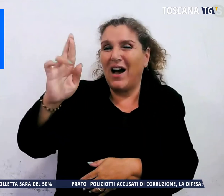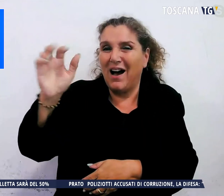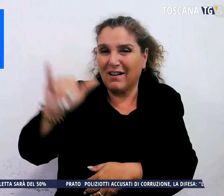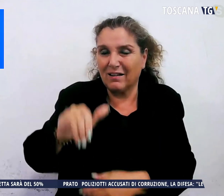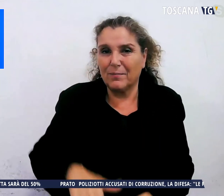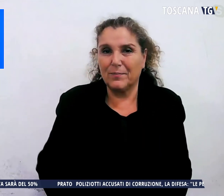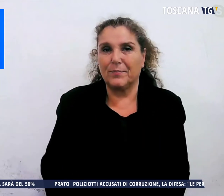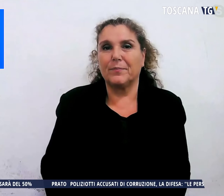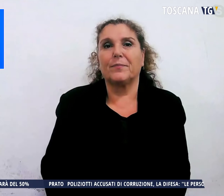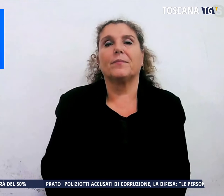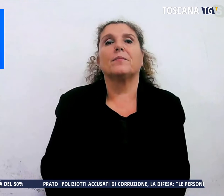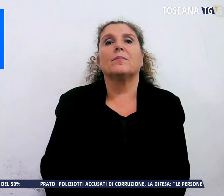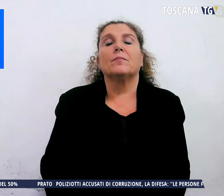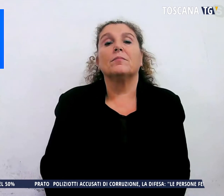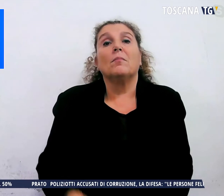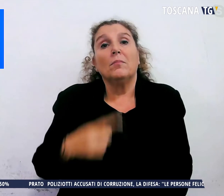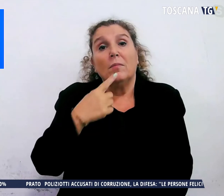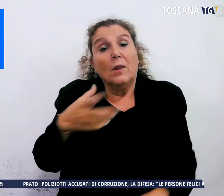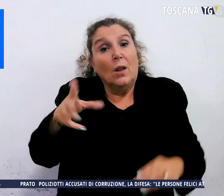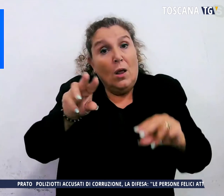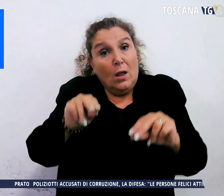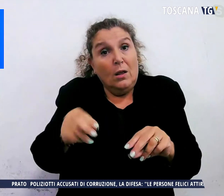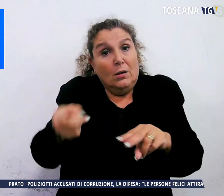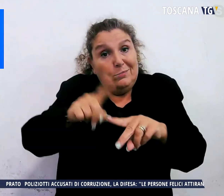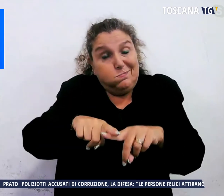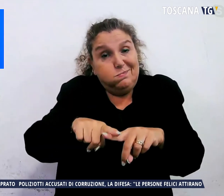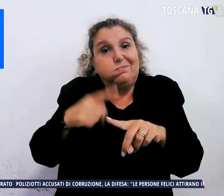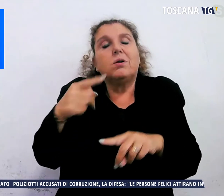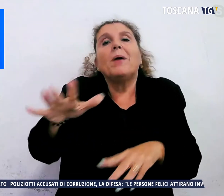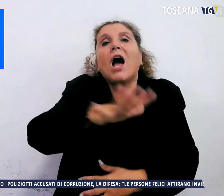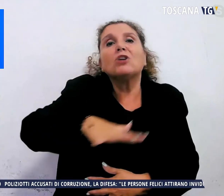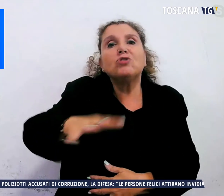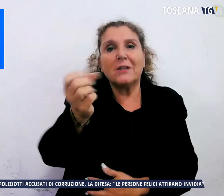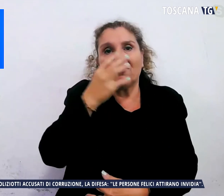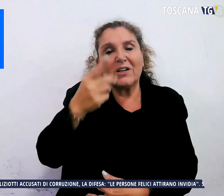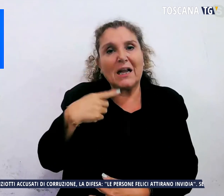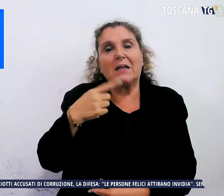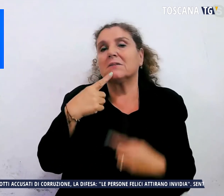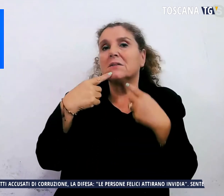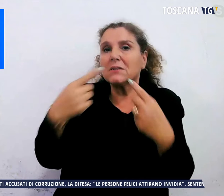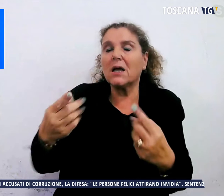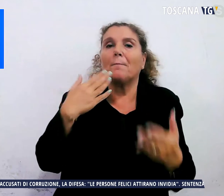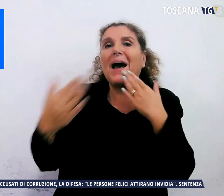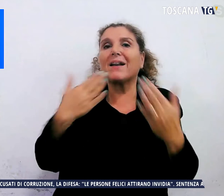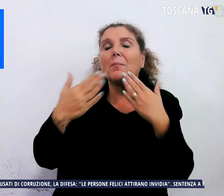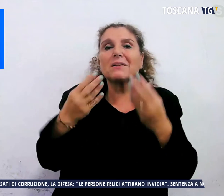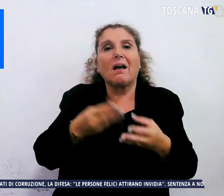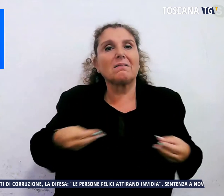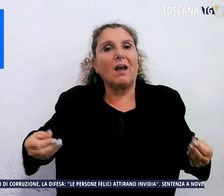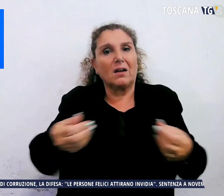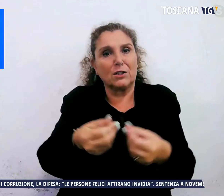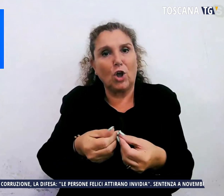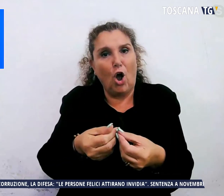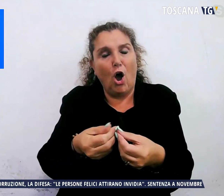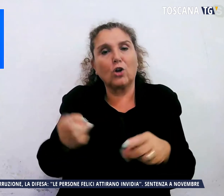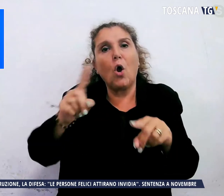Aggiunge ancora Nardella, come città di Firenze lanceremo ai nostri parlamentari del territorio e anche al resto del